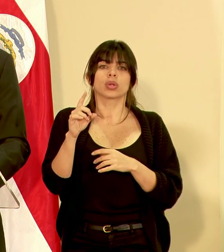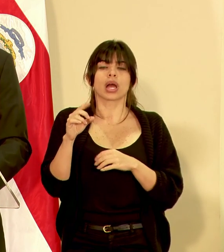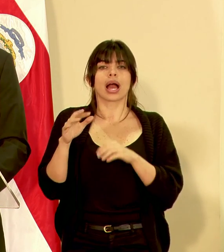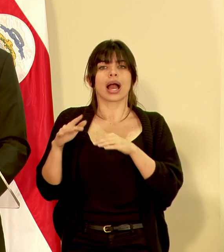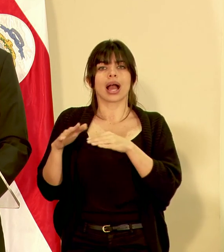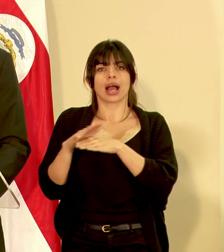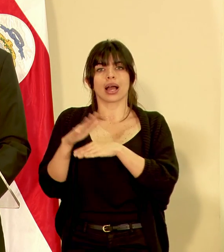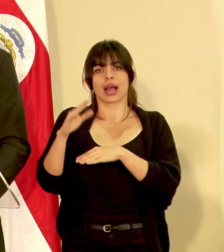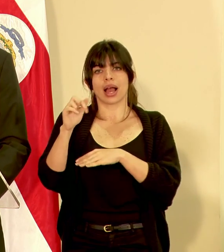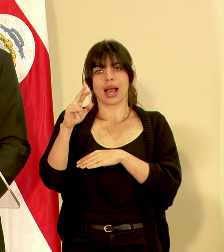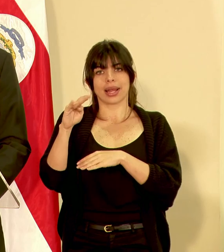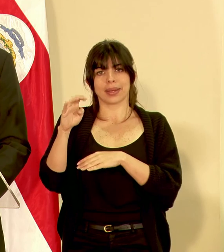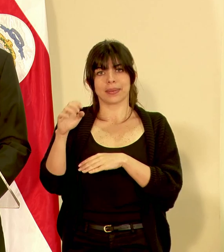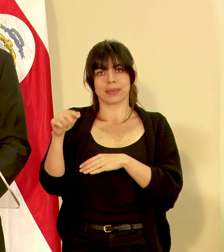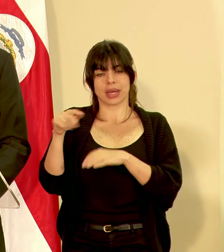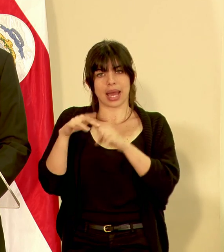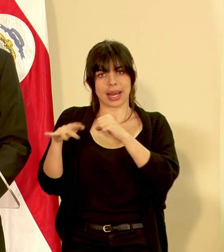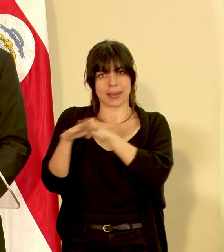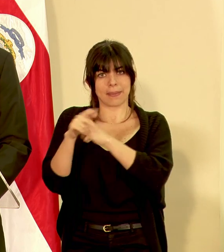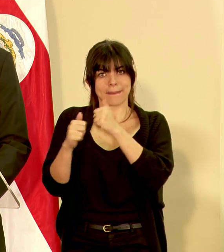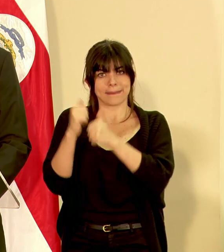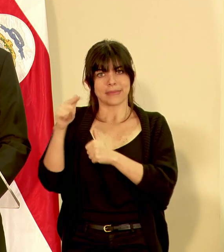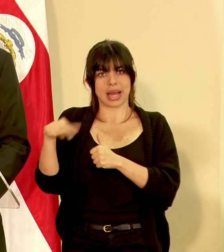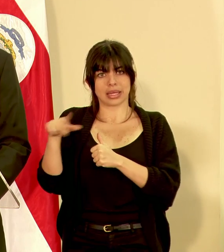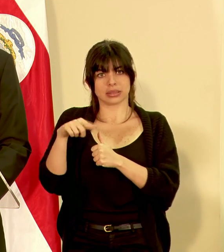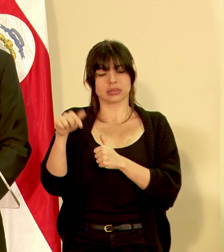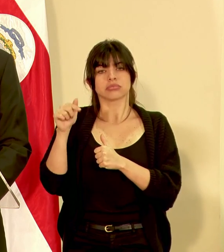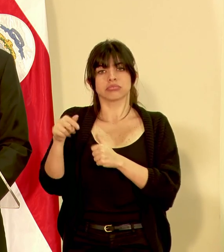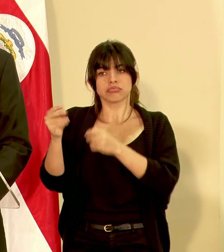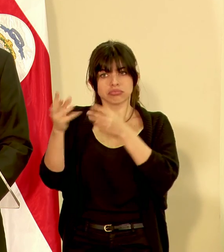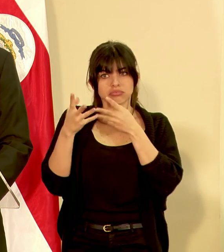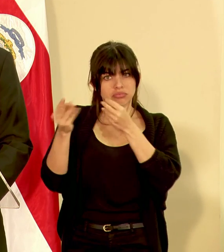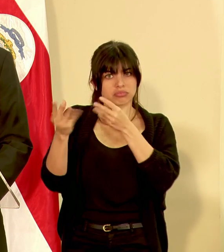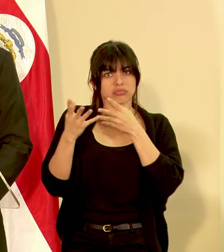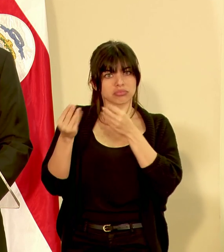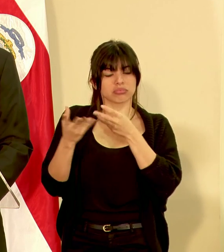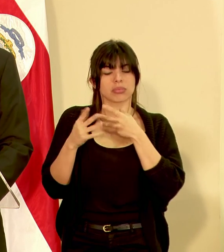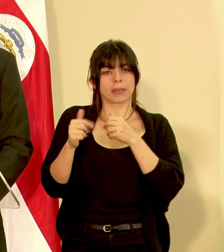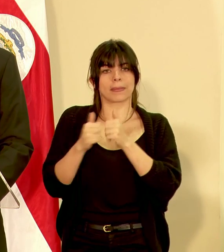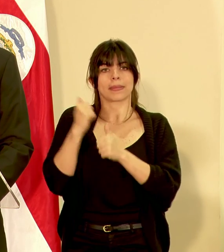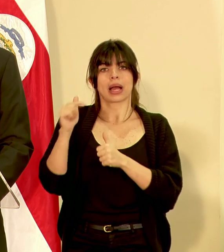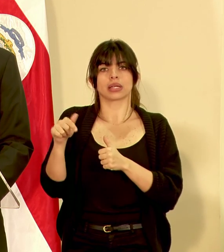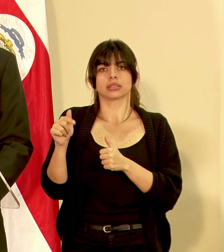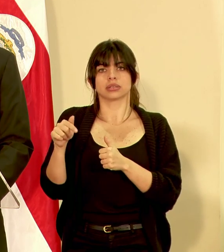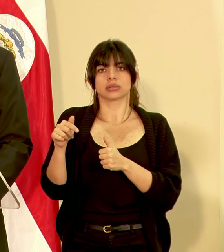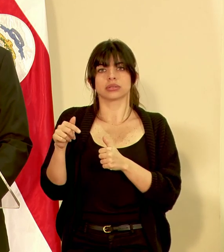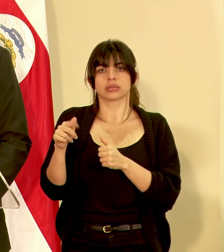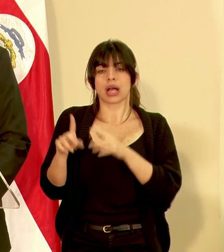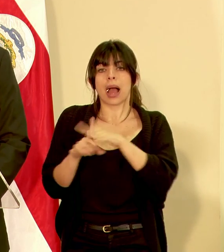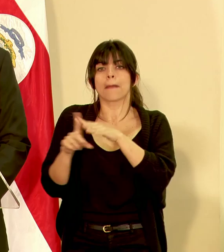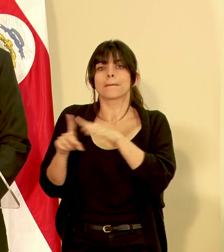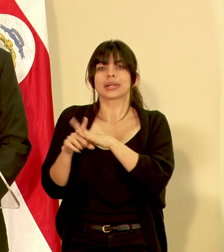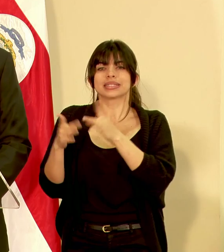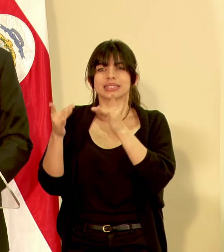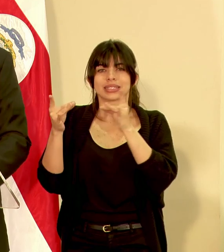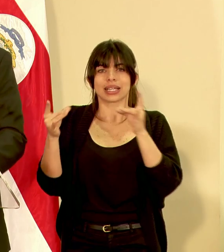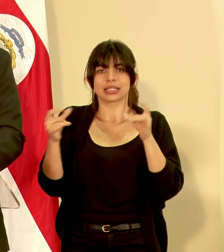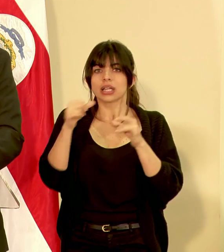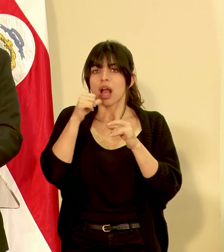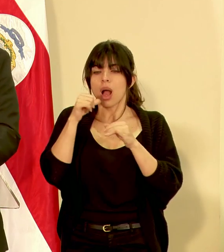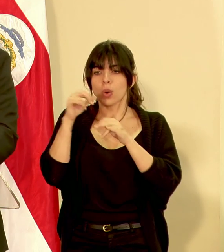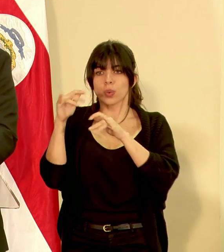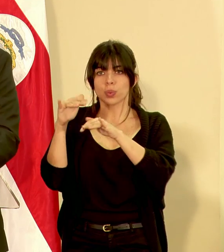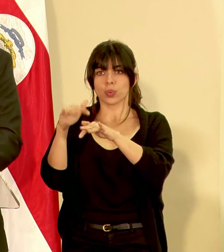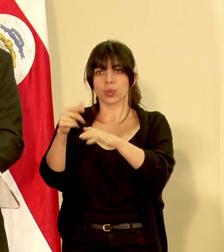del Caribe que es donde se ha estado reportando la aparición de ceniza en las corrientes de